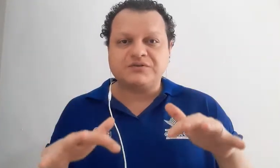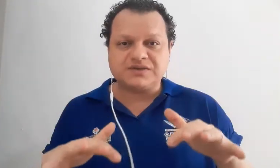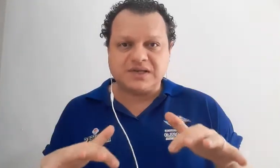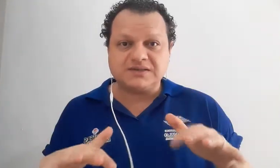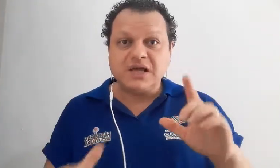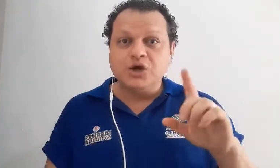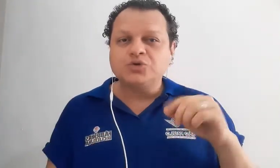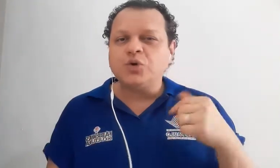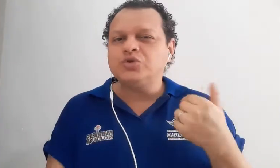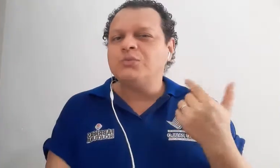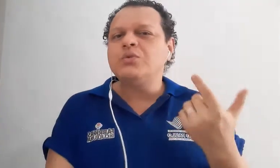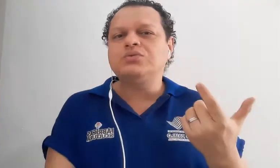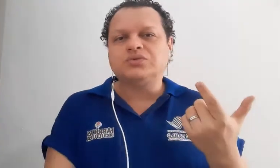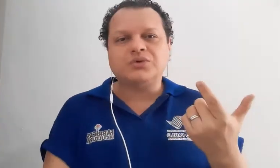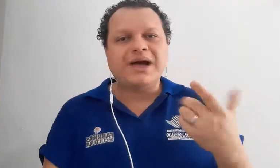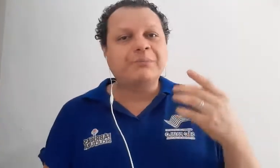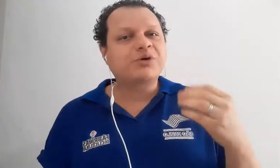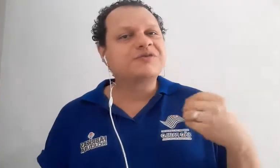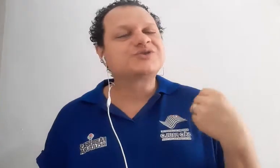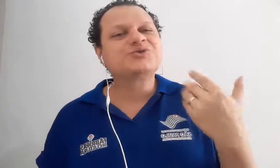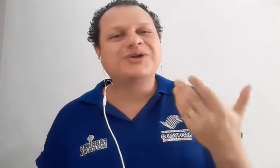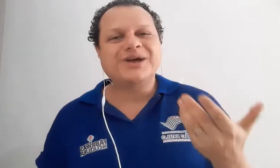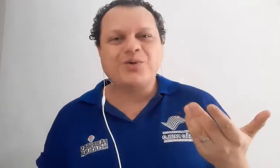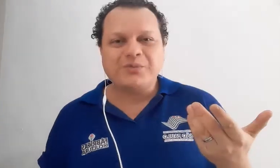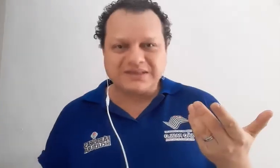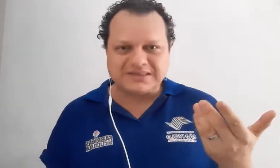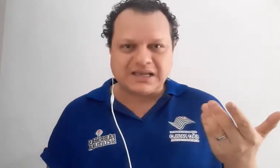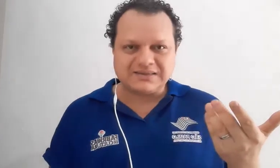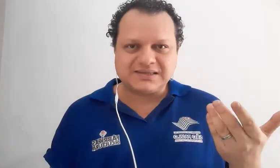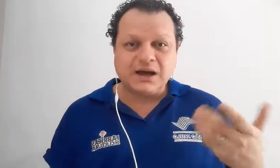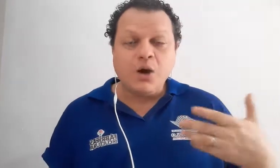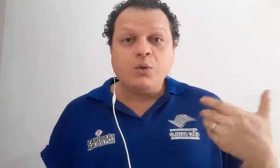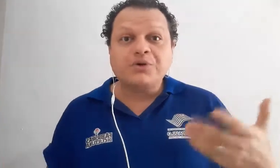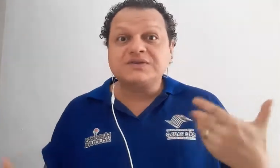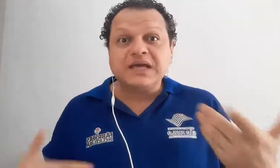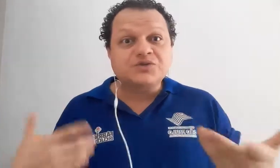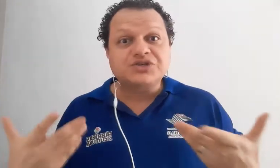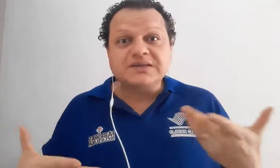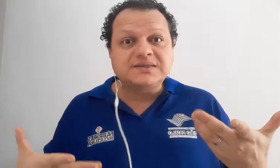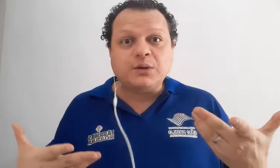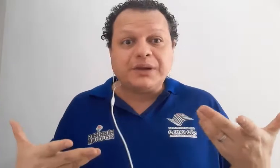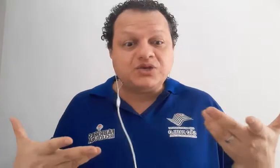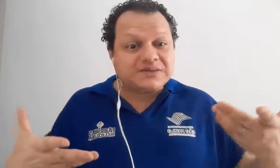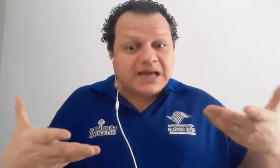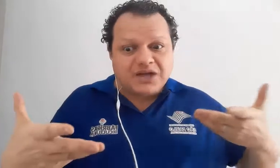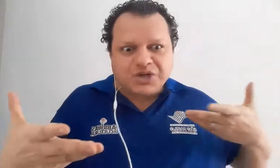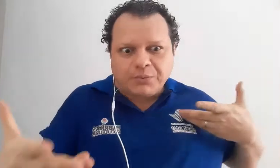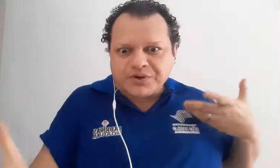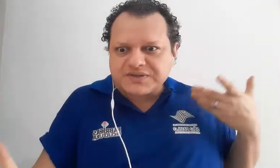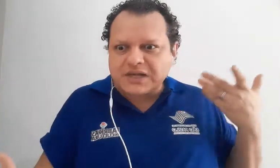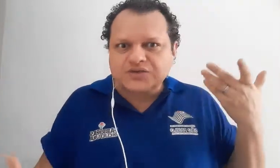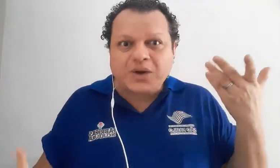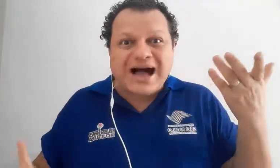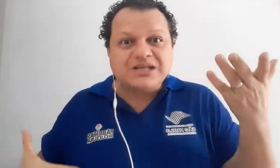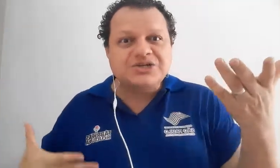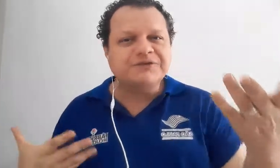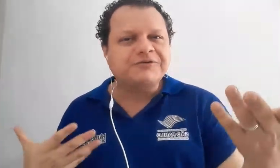vocês? Todo mundo é professor em alguma instância. O processo de ensino-aprendizagem é um processo ativo,